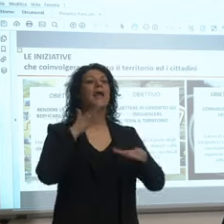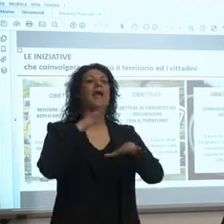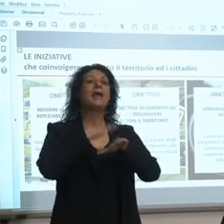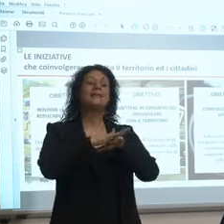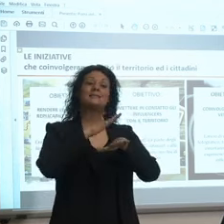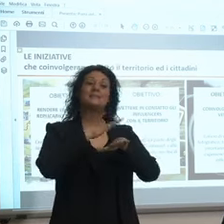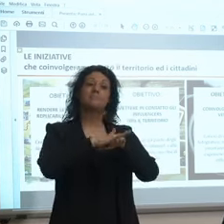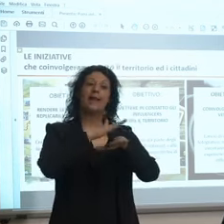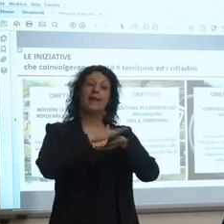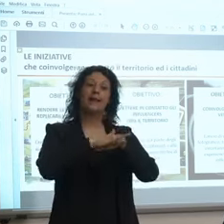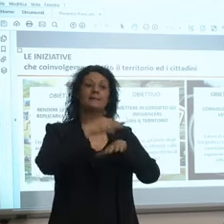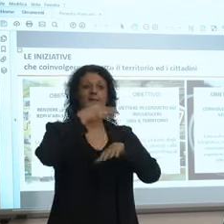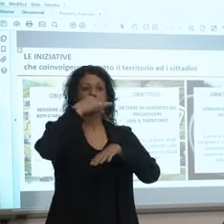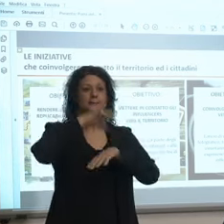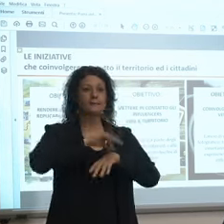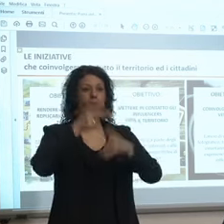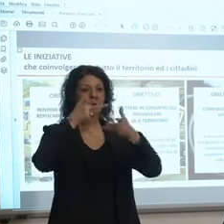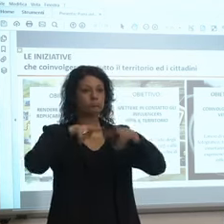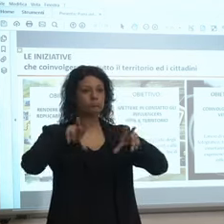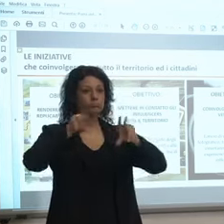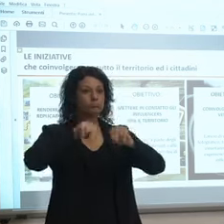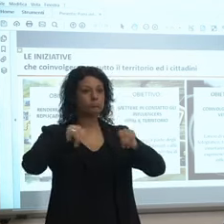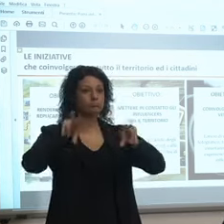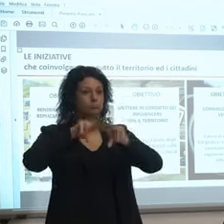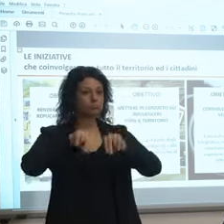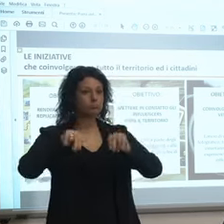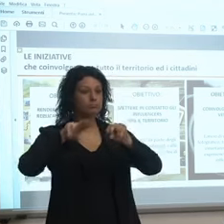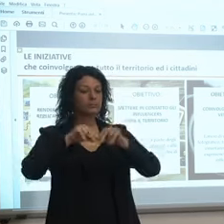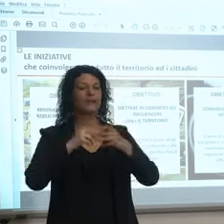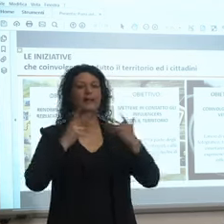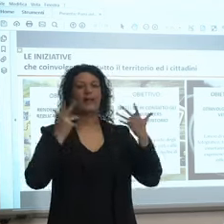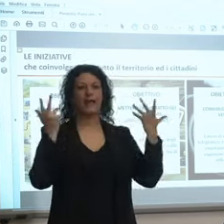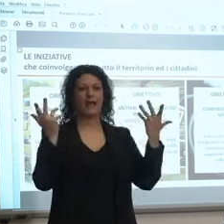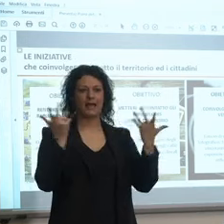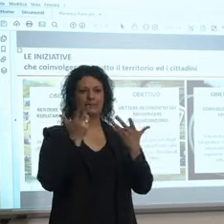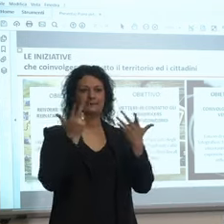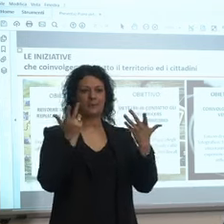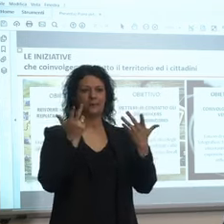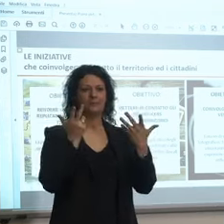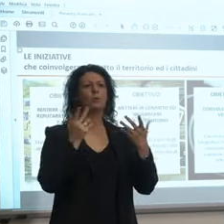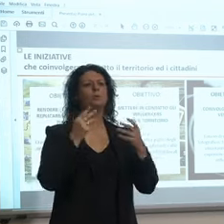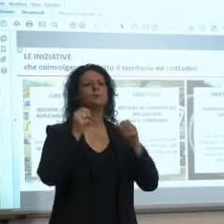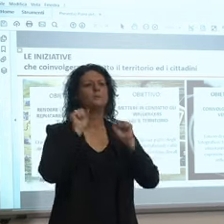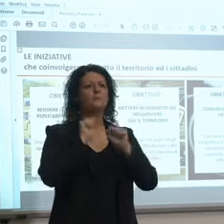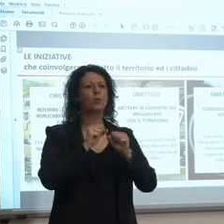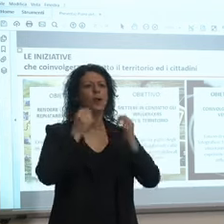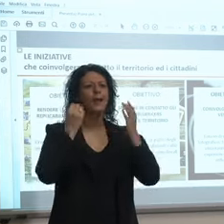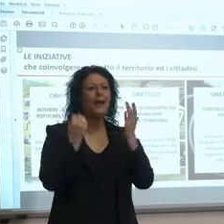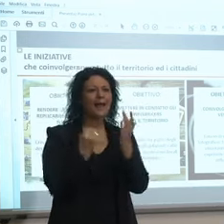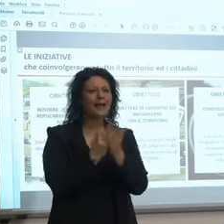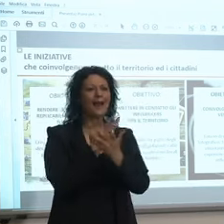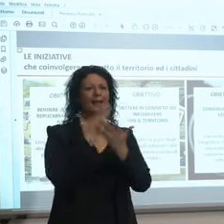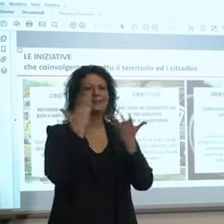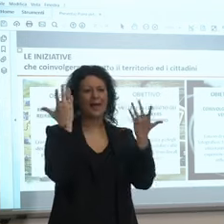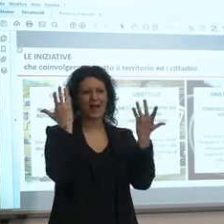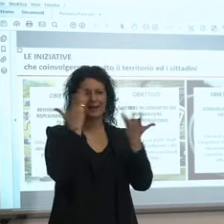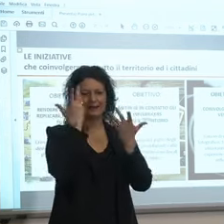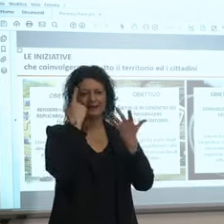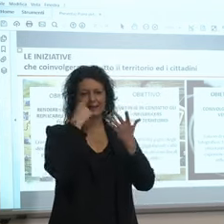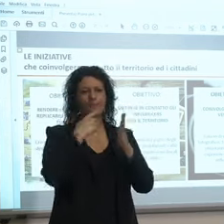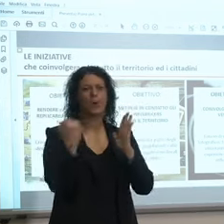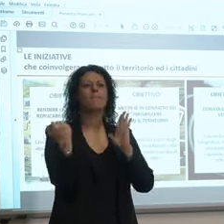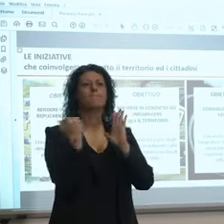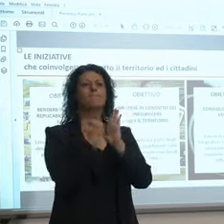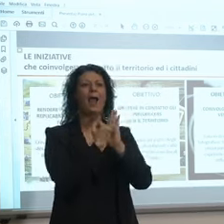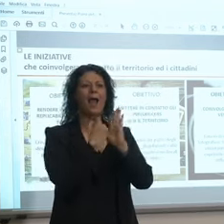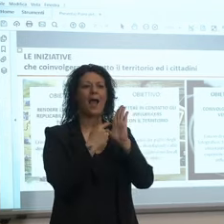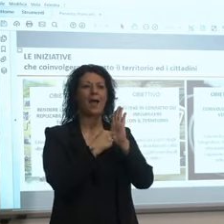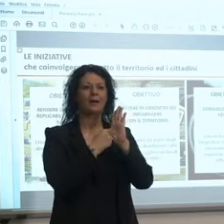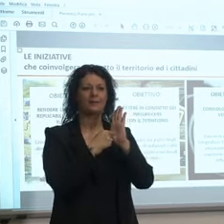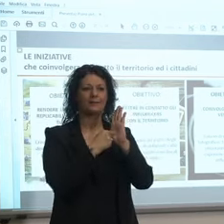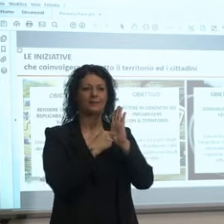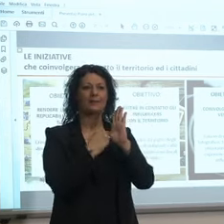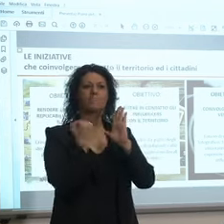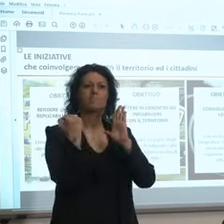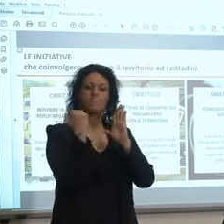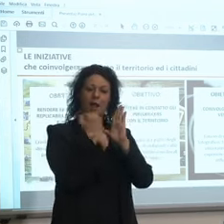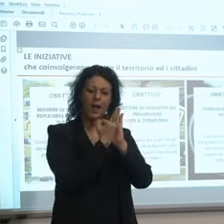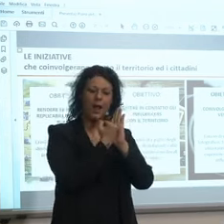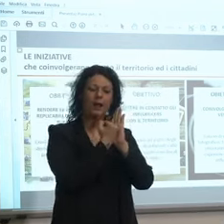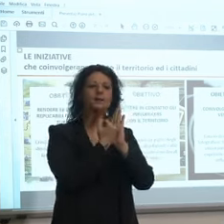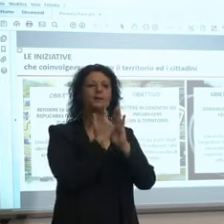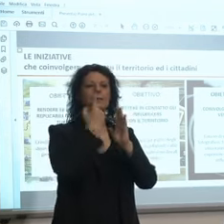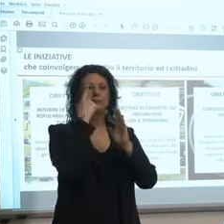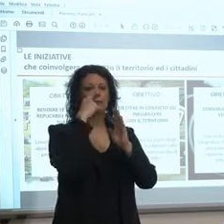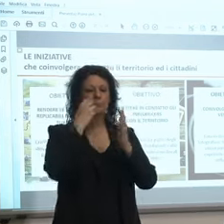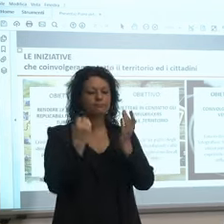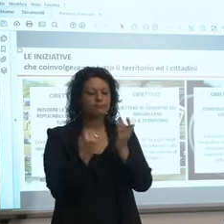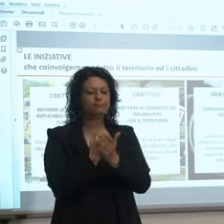creazione di mappe digitali mappe vere e proprie disegnate su carta ma poi create digitalmente